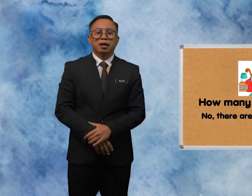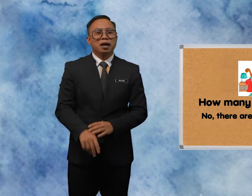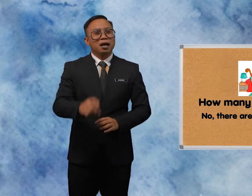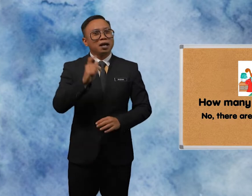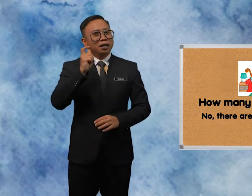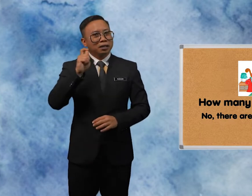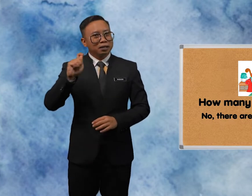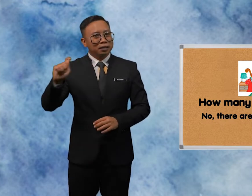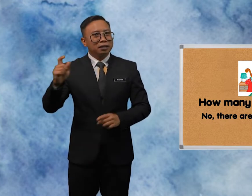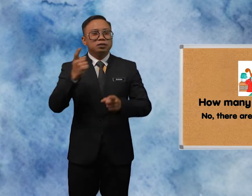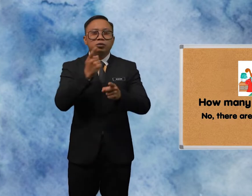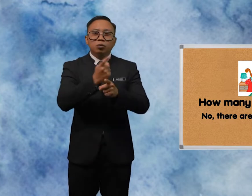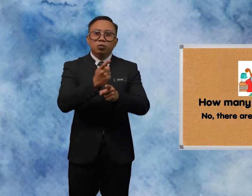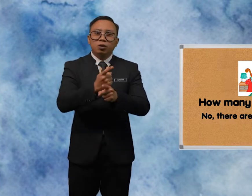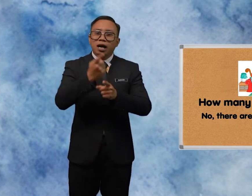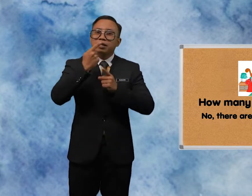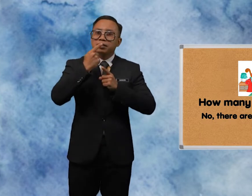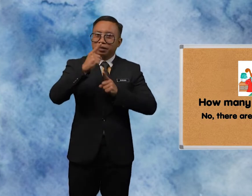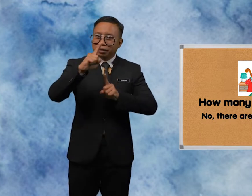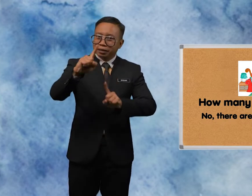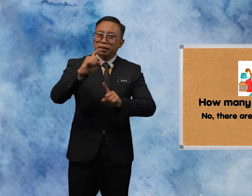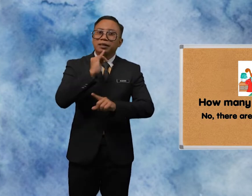The True Answer Is